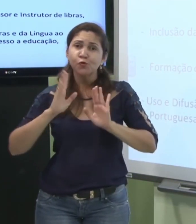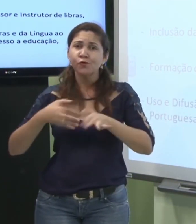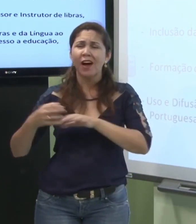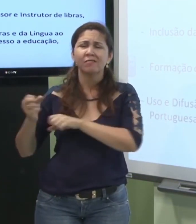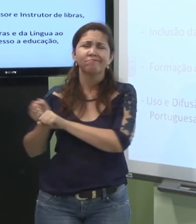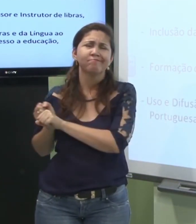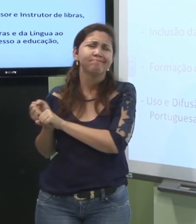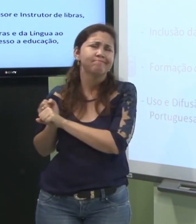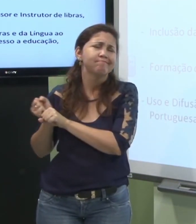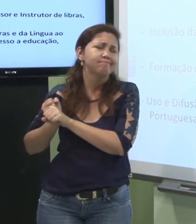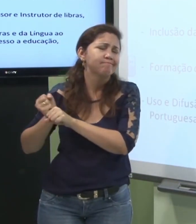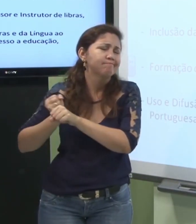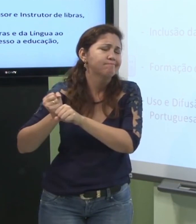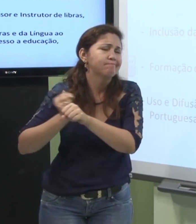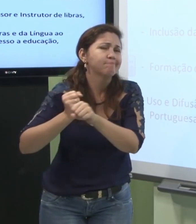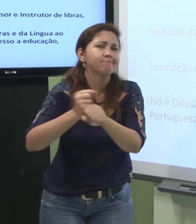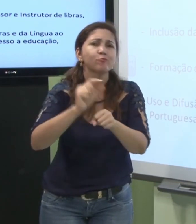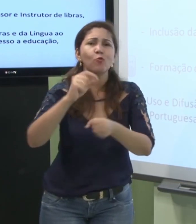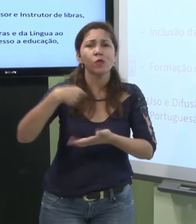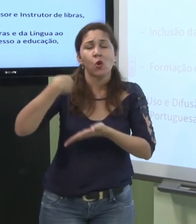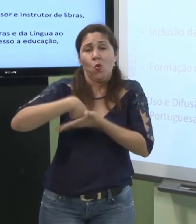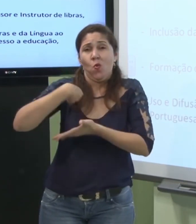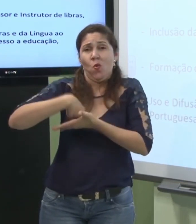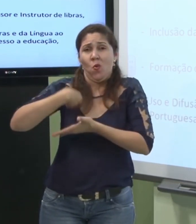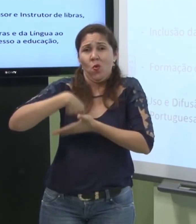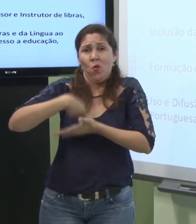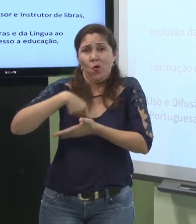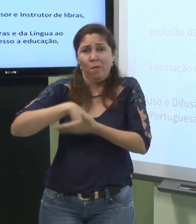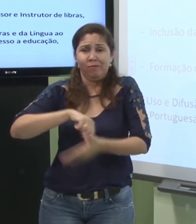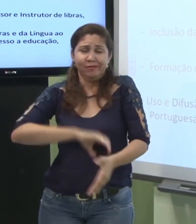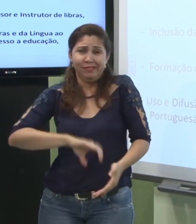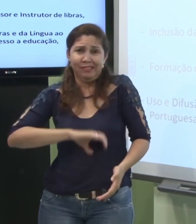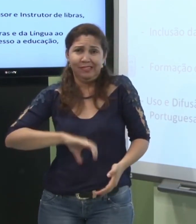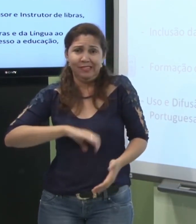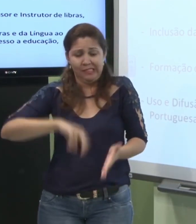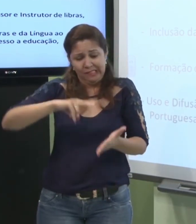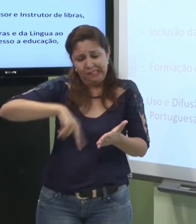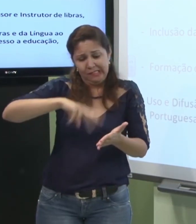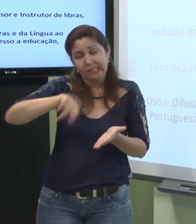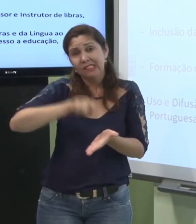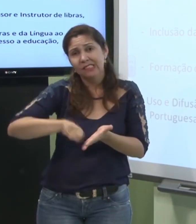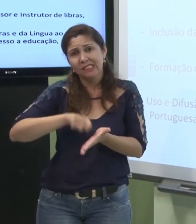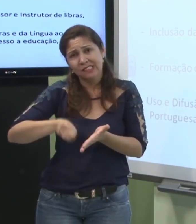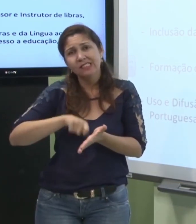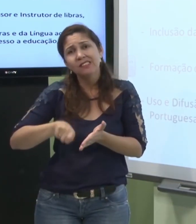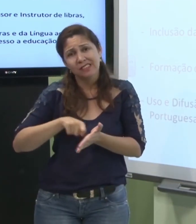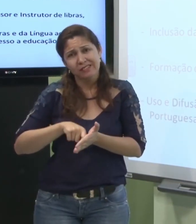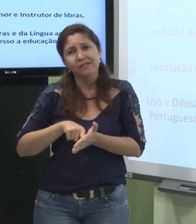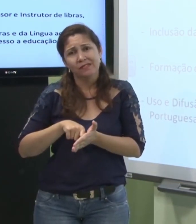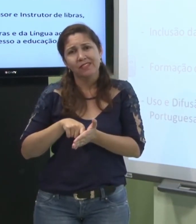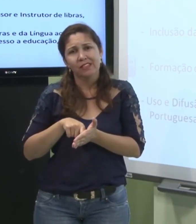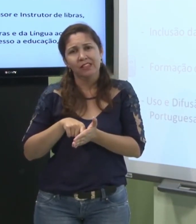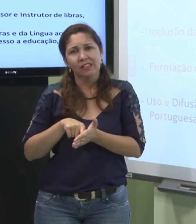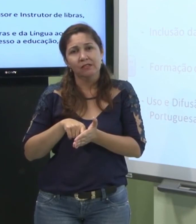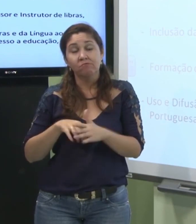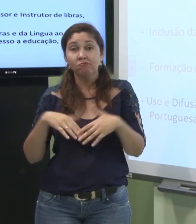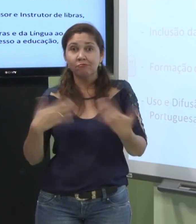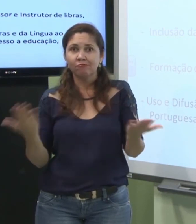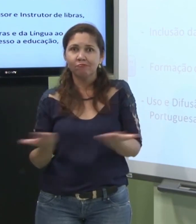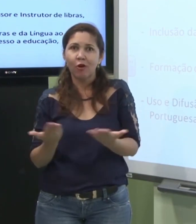então o surdo foi cobrado do surdo anos e anos e anos que ele aprendesse o português escrito